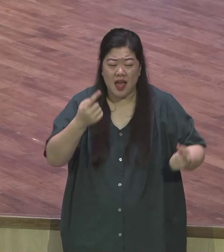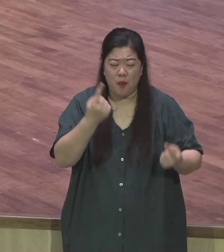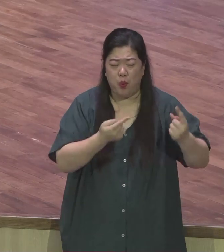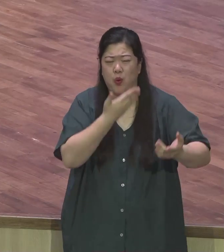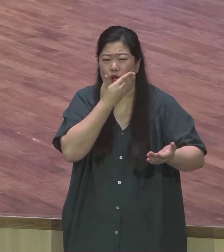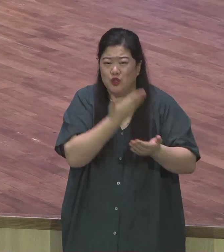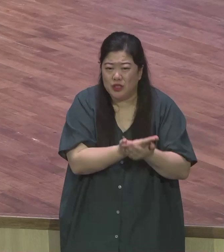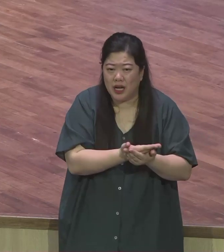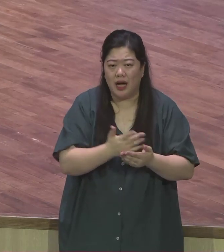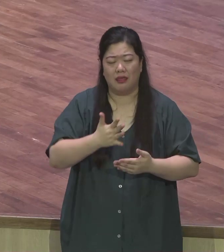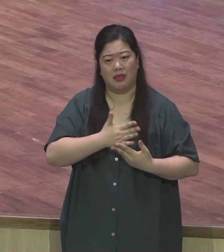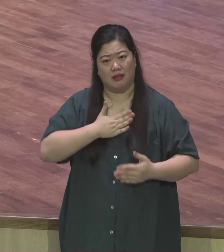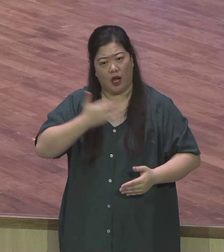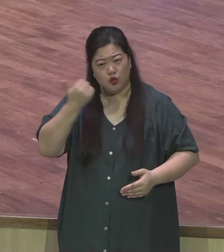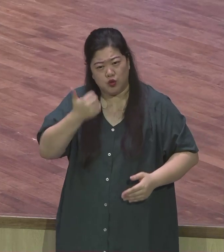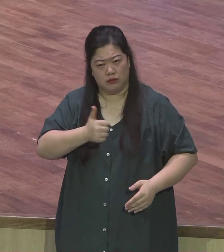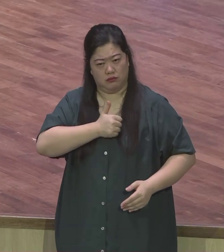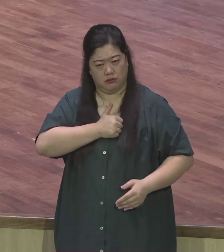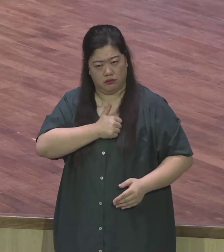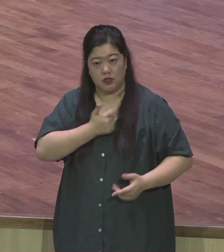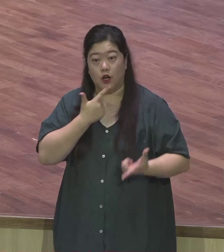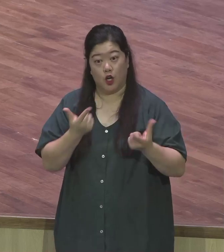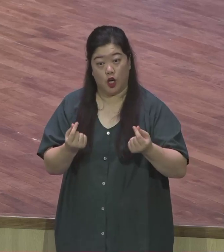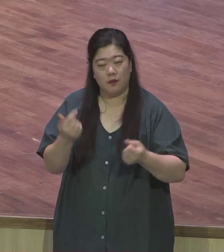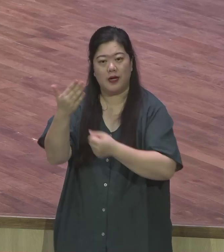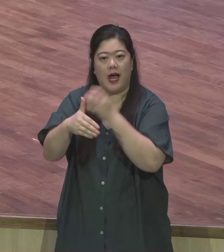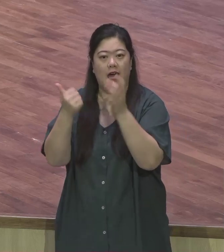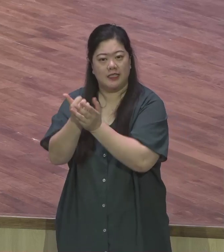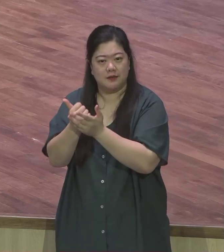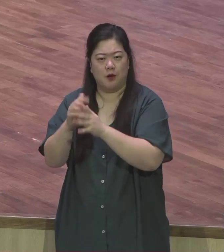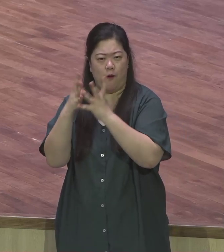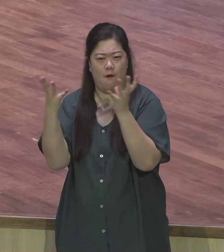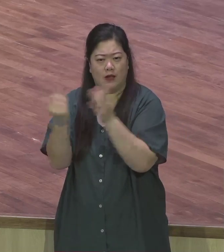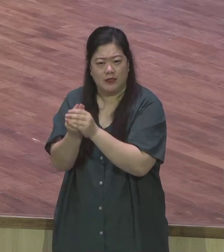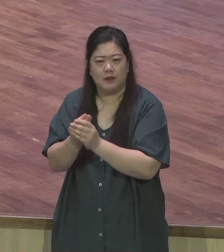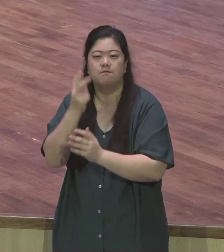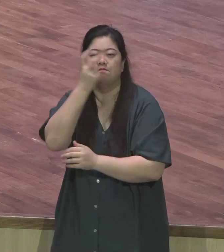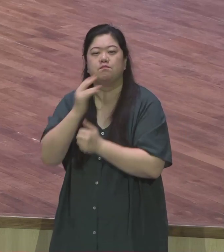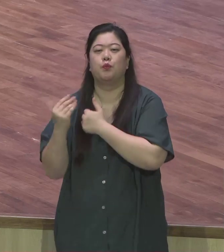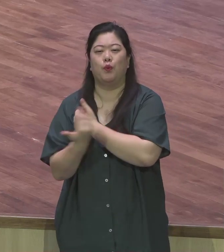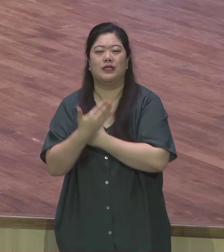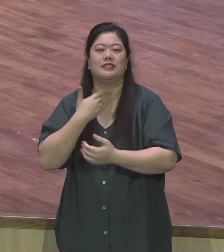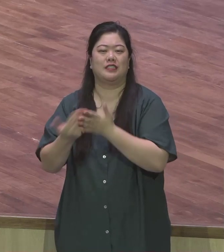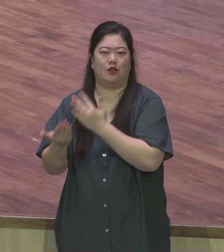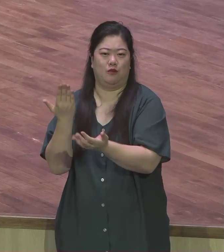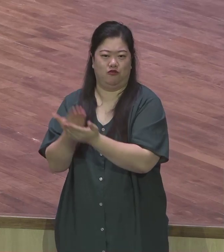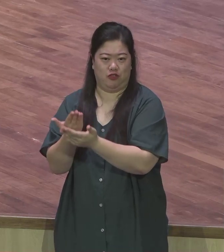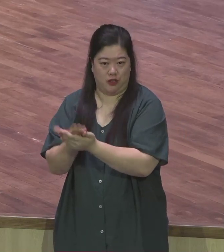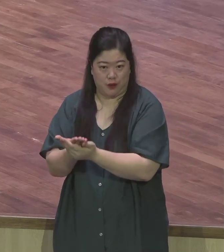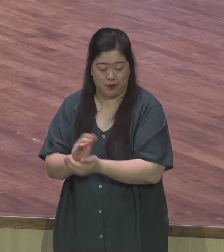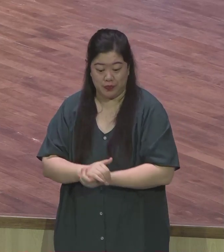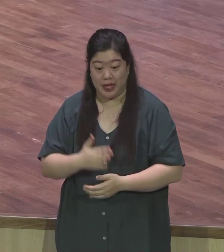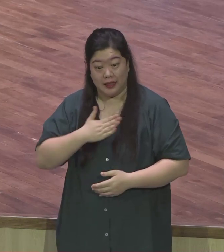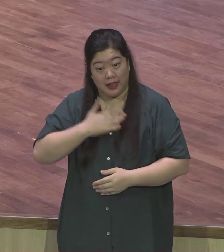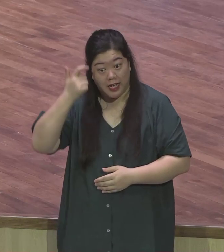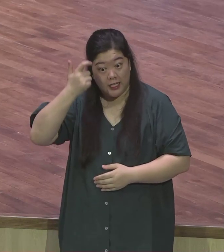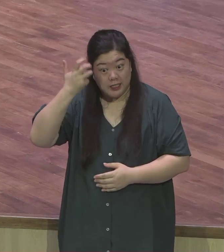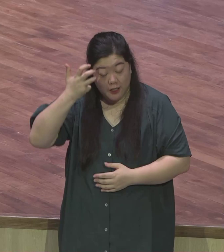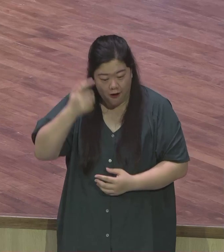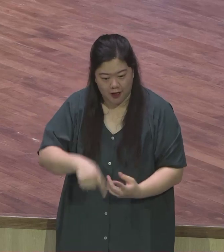붙잡고 나의 머리털을 세시는 하나님의 절대 보장을 체험하게 하여 주시옵소서 영적인 사칙 연산에 가감승대의 축복을 누릴 수